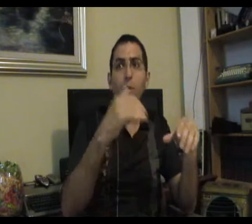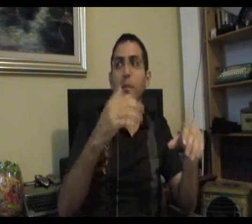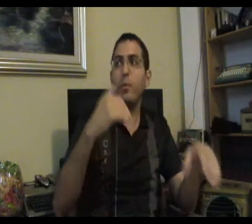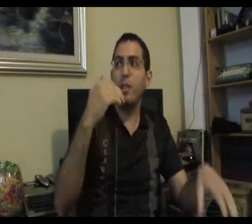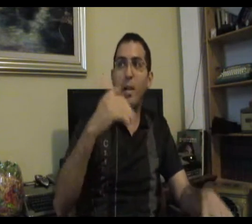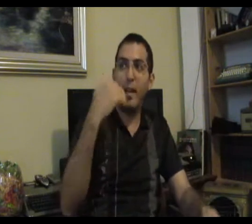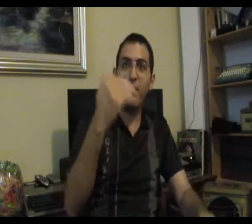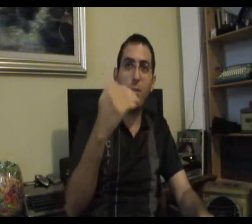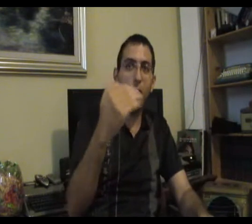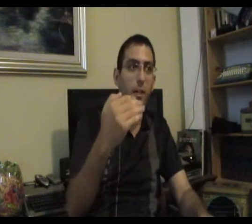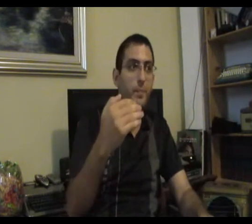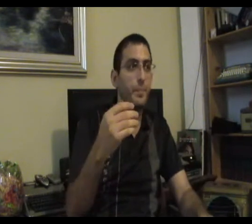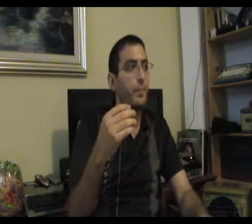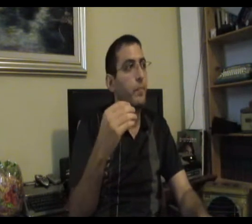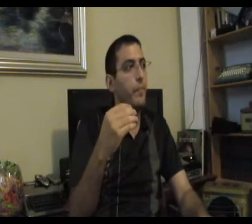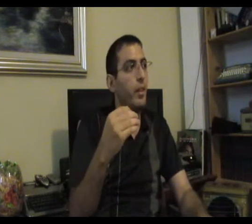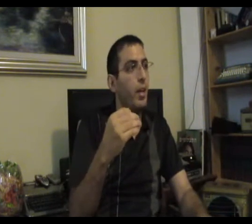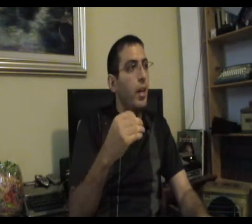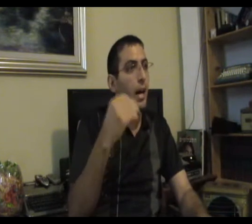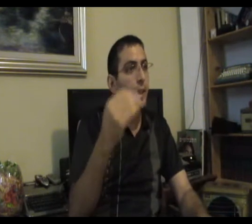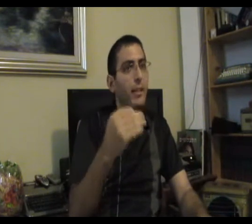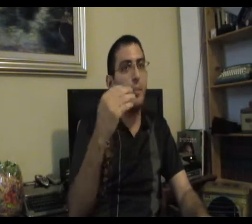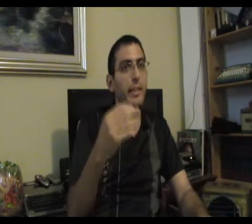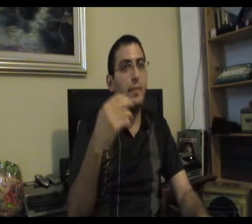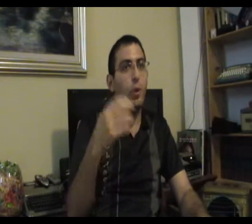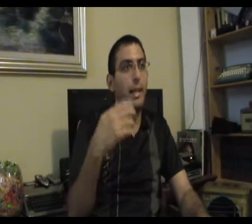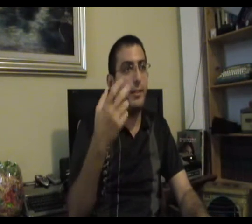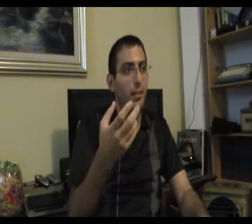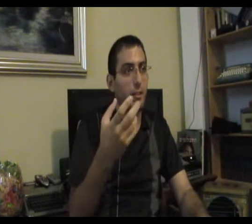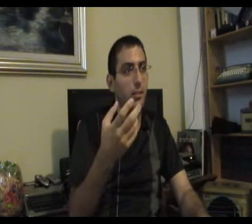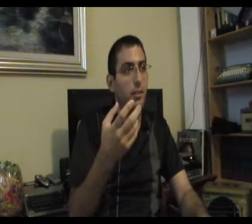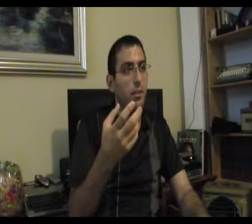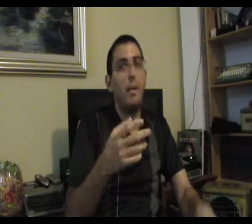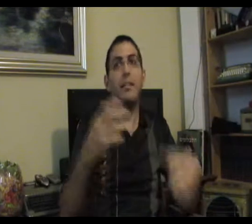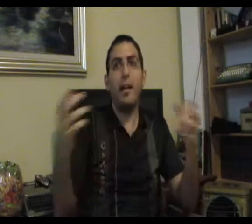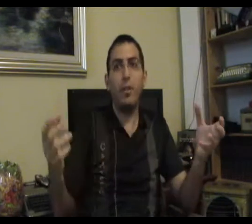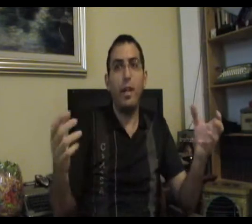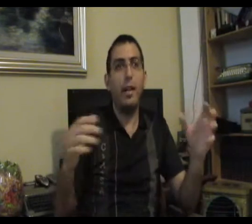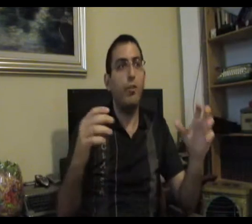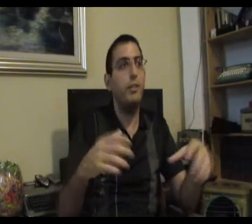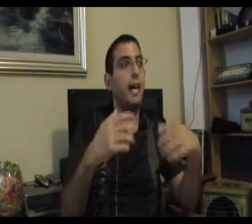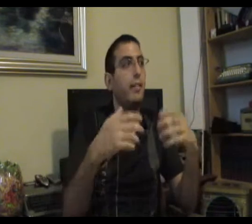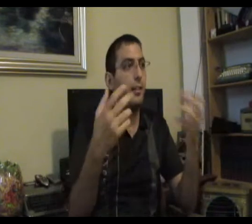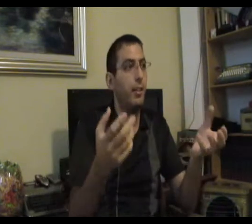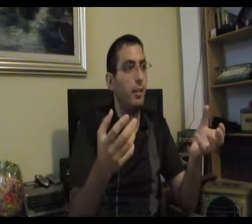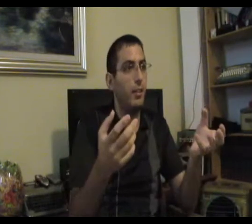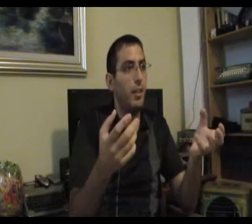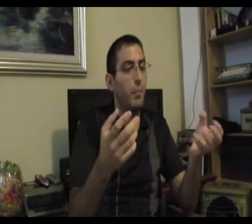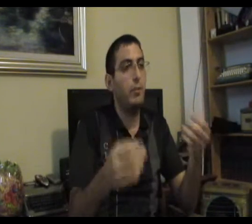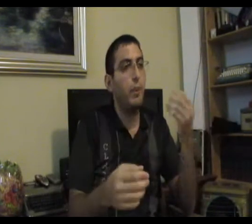מוצאים להרחיב את זה יותר הדרך זה בעצם לא להגדיר מה הדרך שלך? הדרך שלי זה אל תגדיר מה זאת